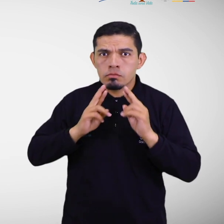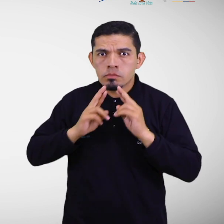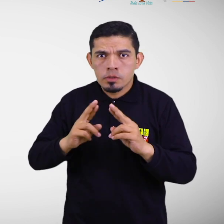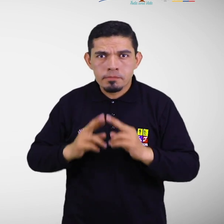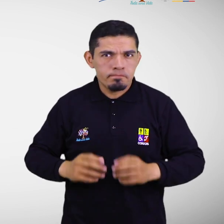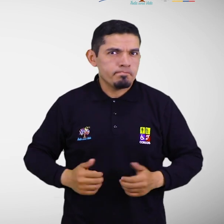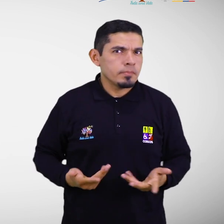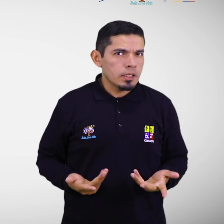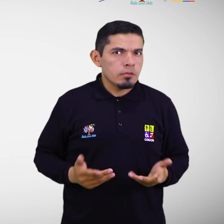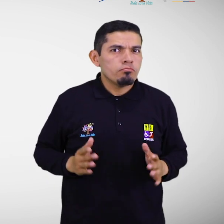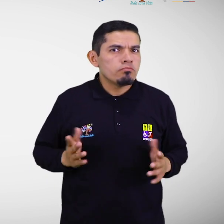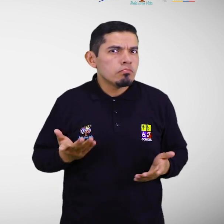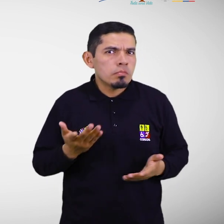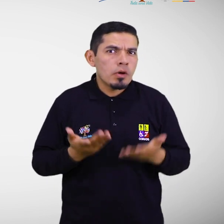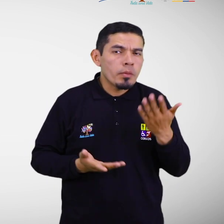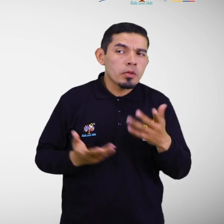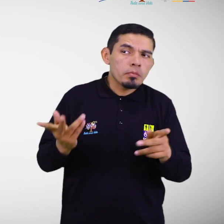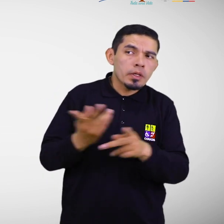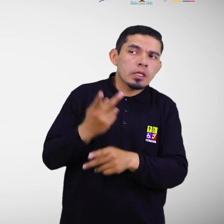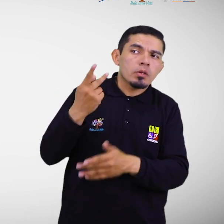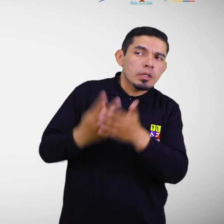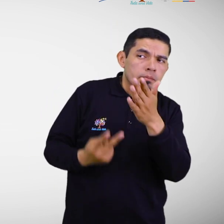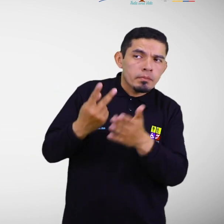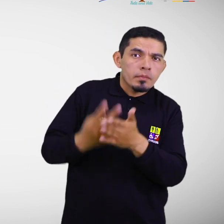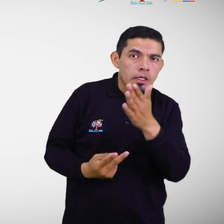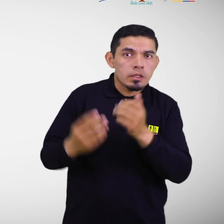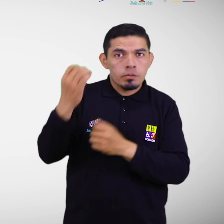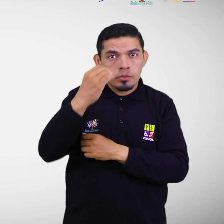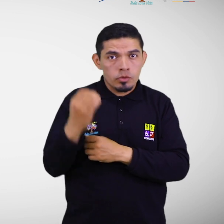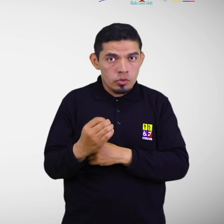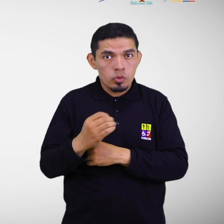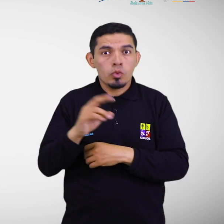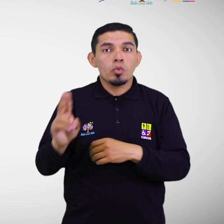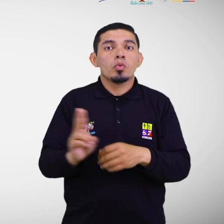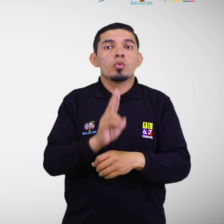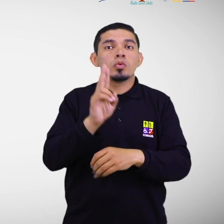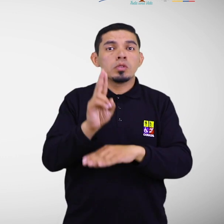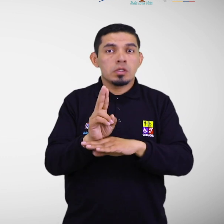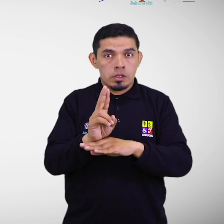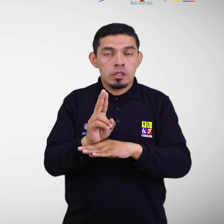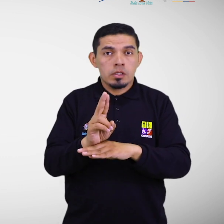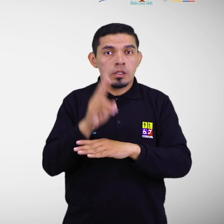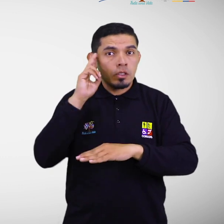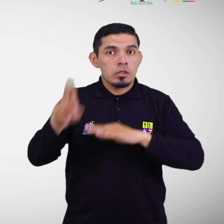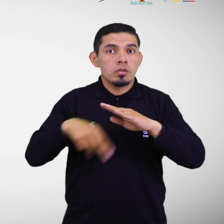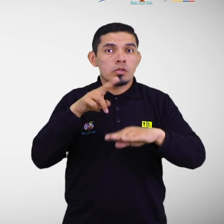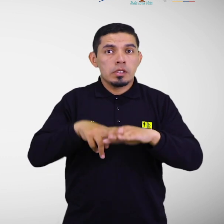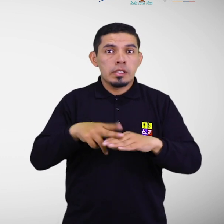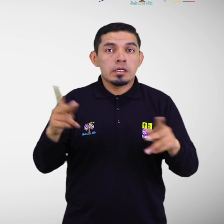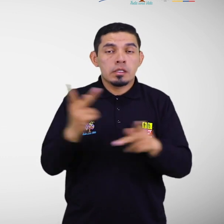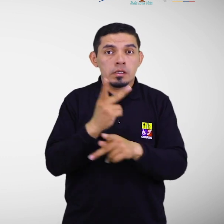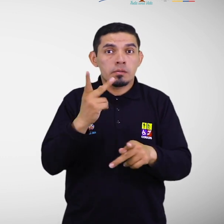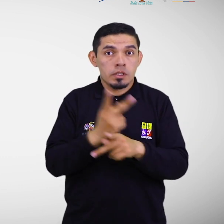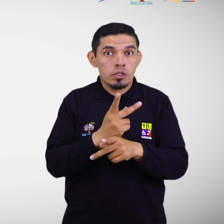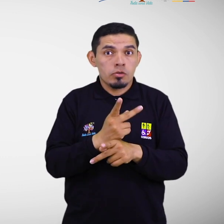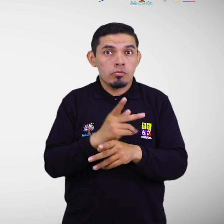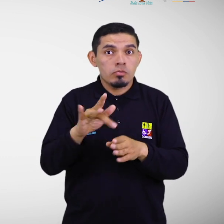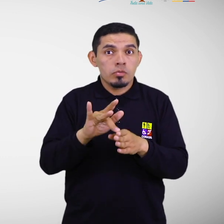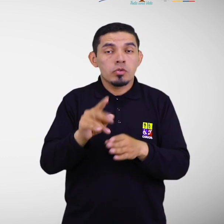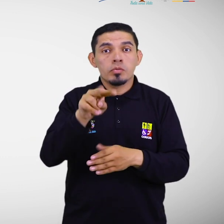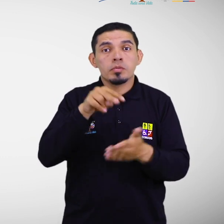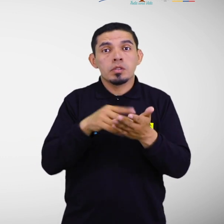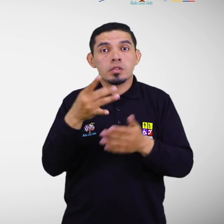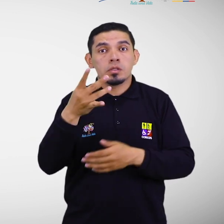Incluye la Estimación del Riesgo, Unidad Nacional de Gestión de Riesgos de Desastres, 2017, p.